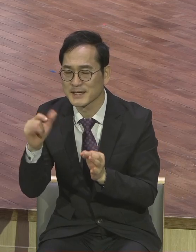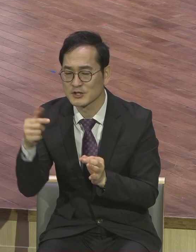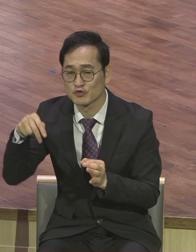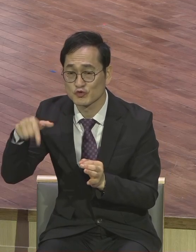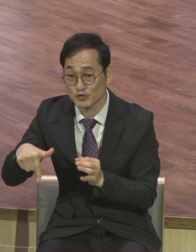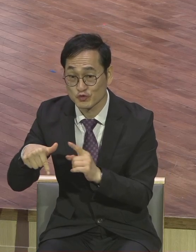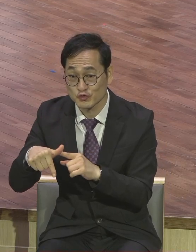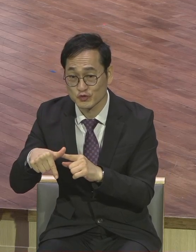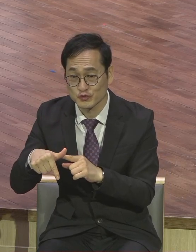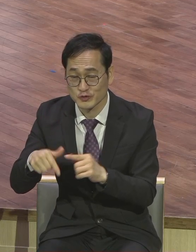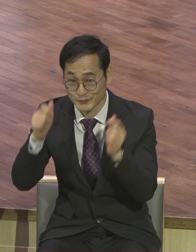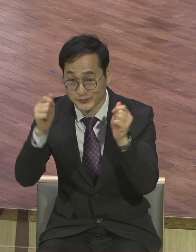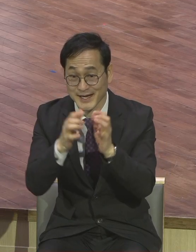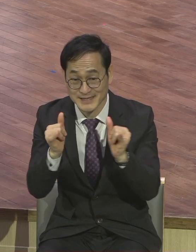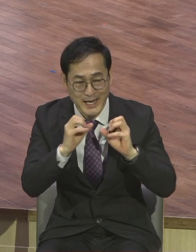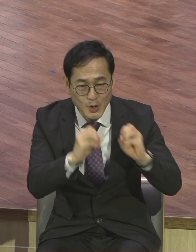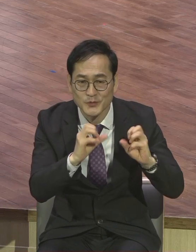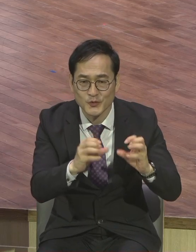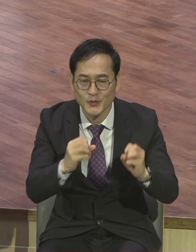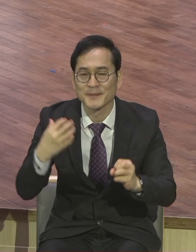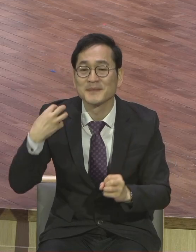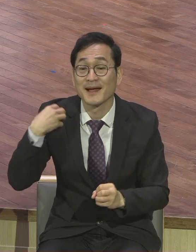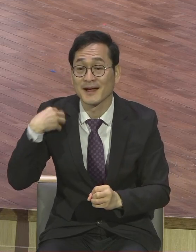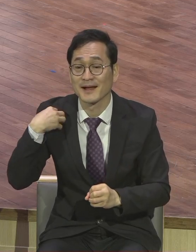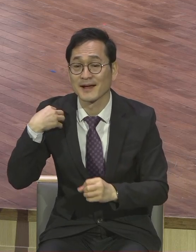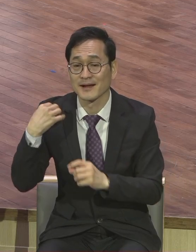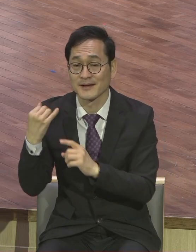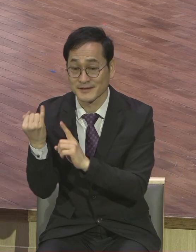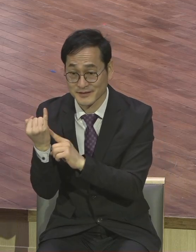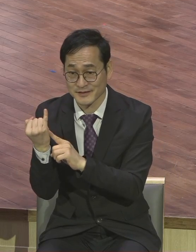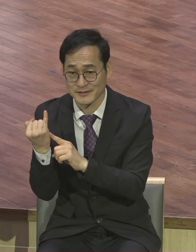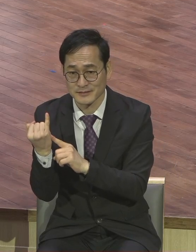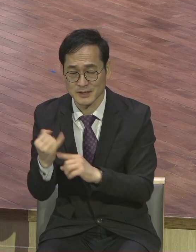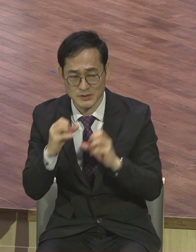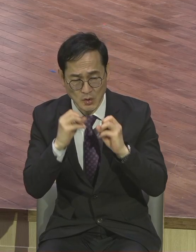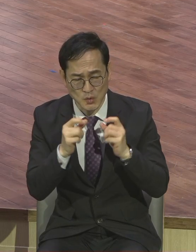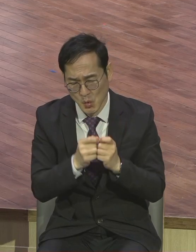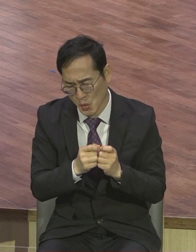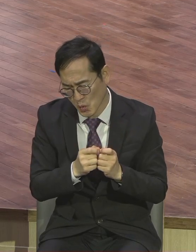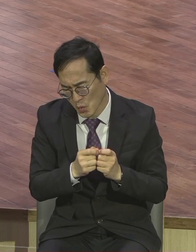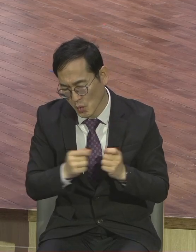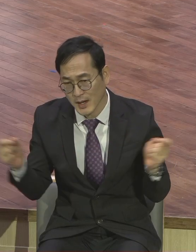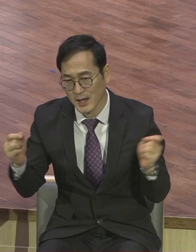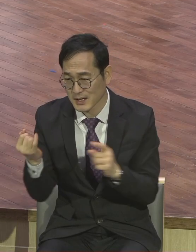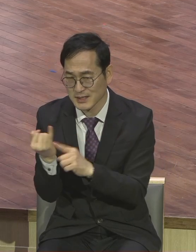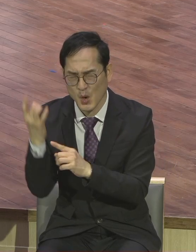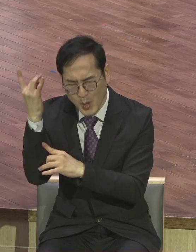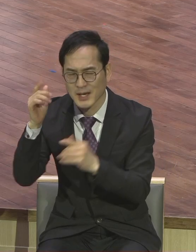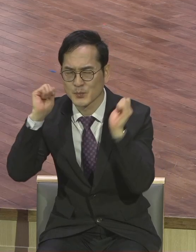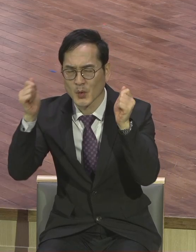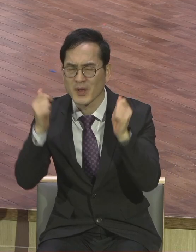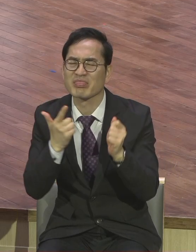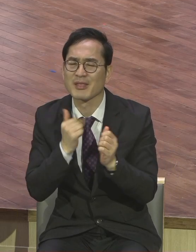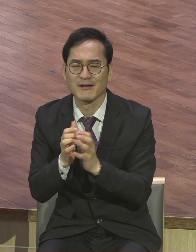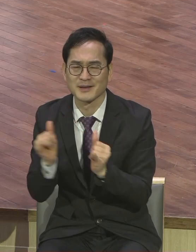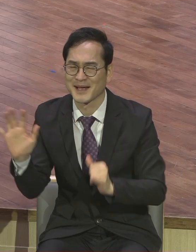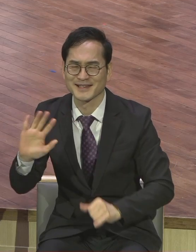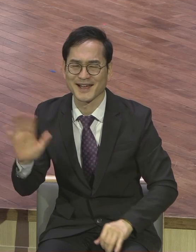무속인 전도를 오랫동안 해왔어요. 원래 무속인은 아닙니다. 무속인 전도를 오랫동안